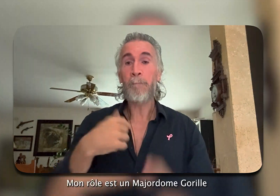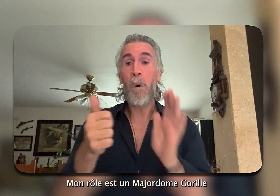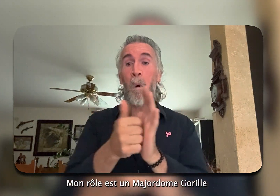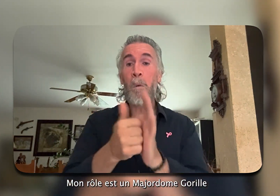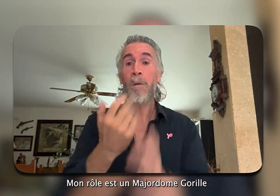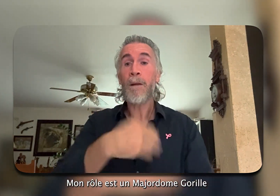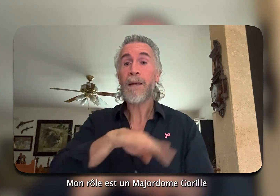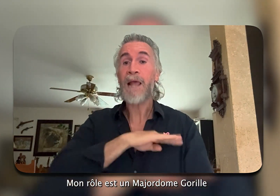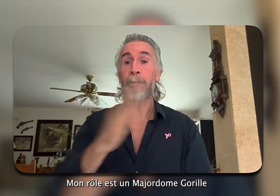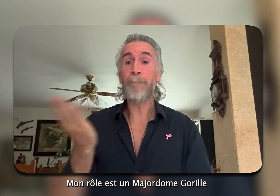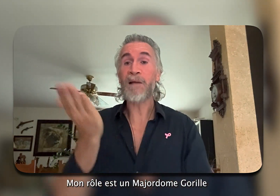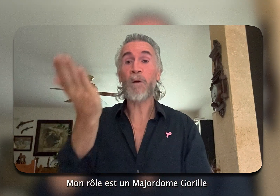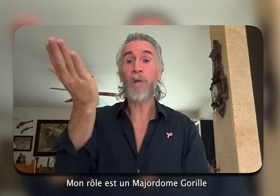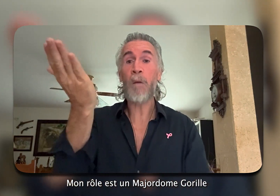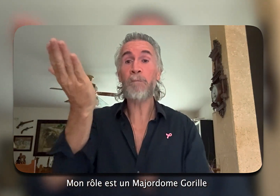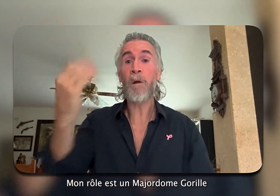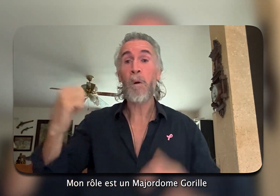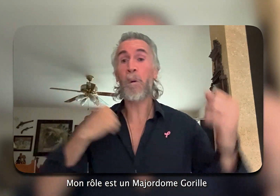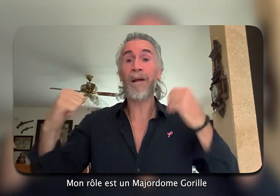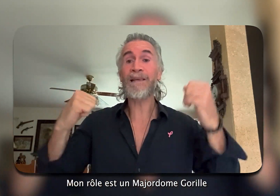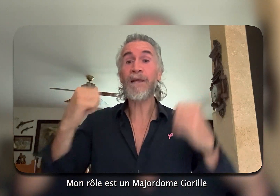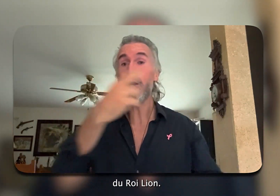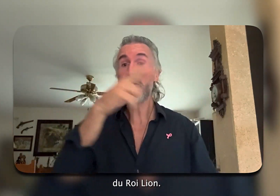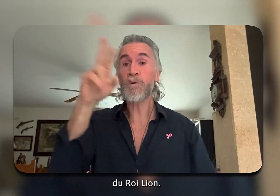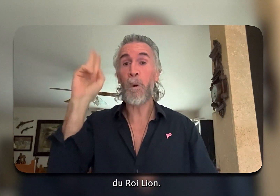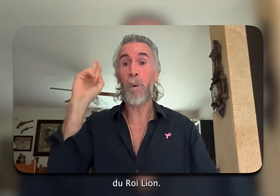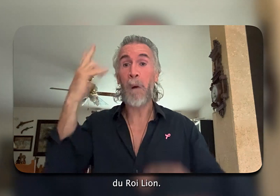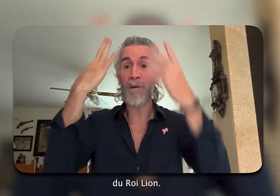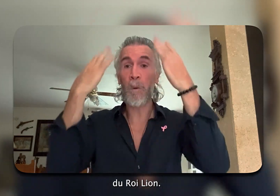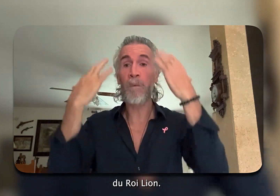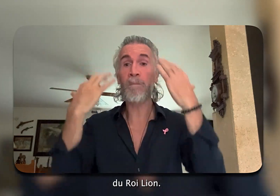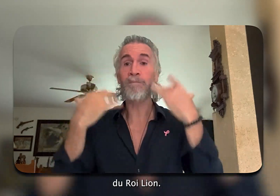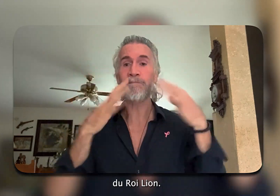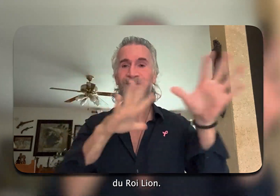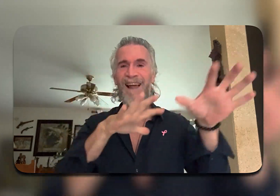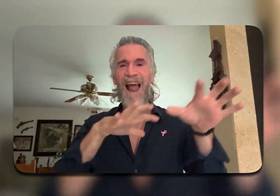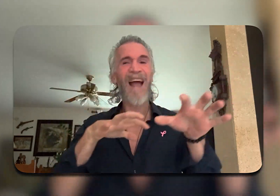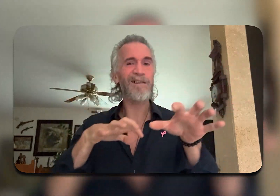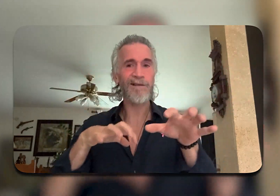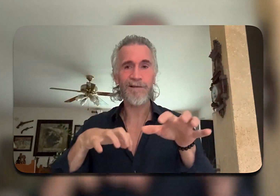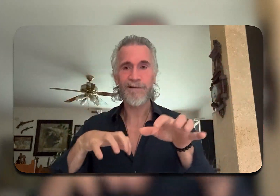Mon rôle est un majeur d'homme qui rire du Royaume.